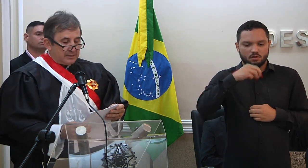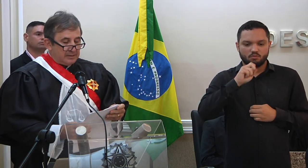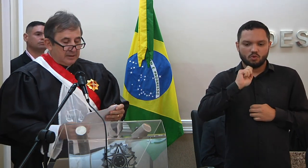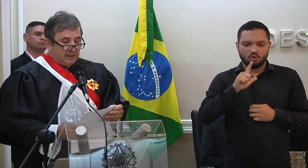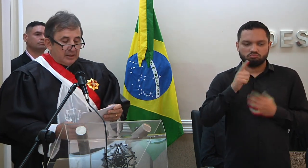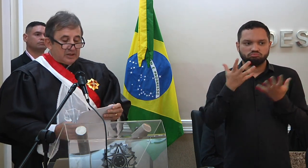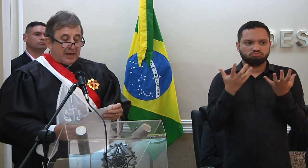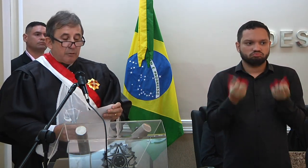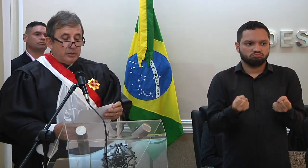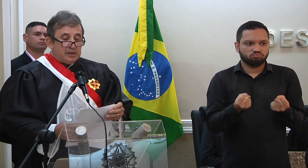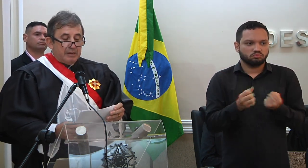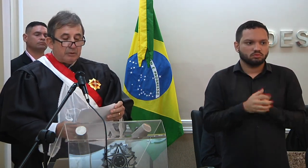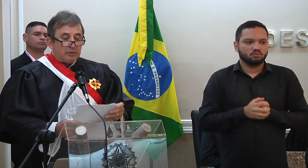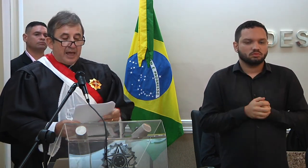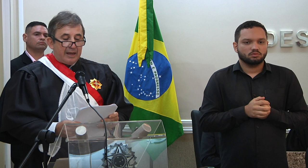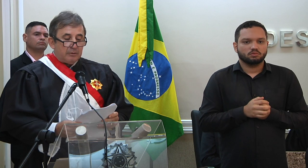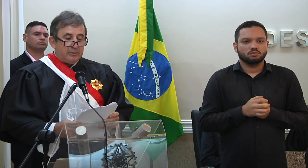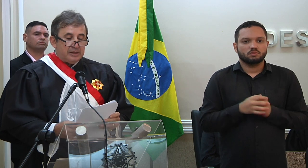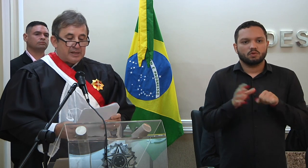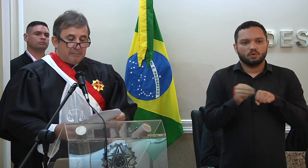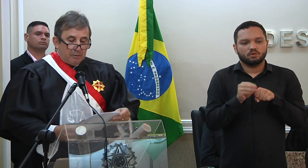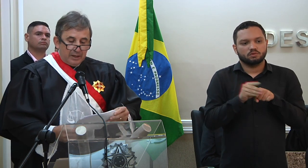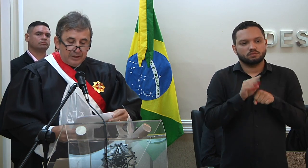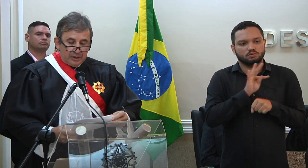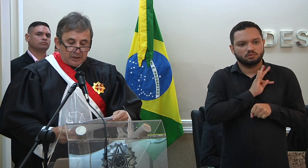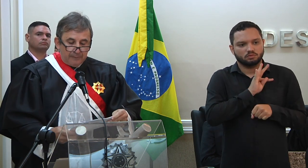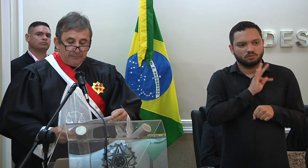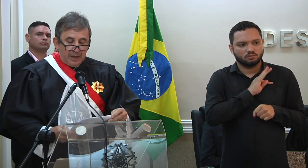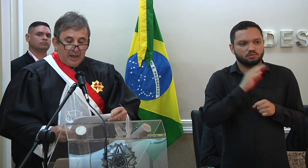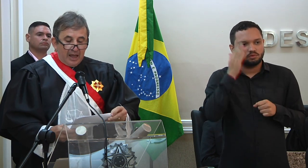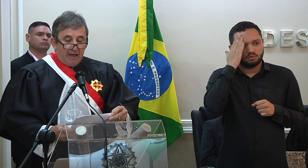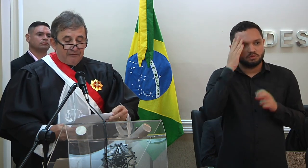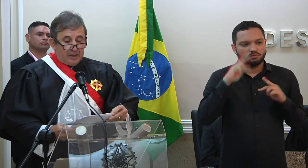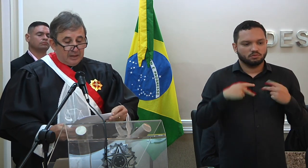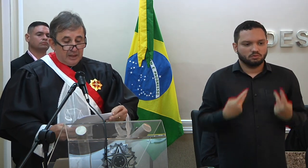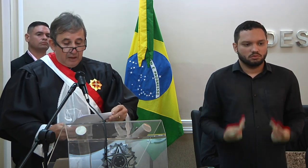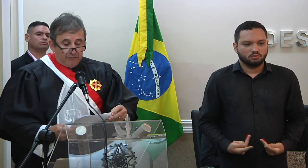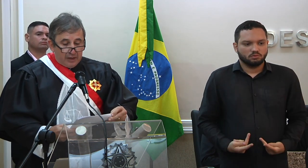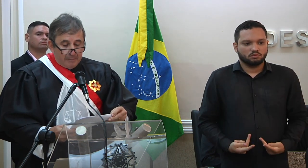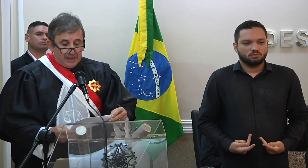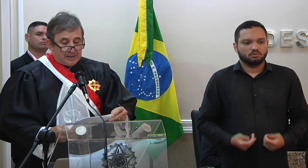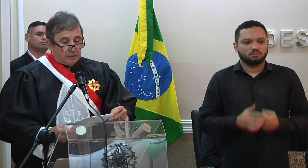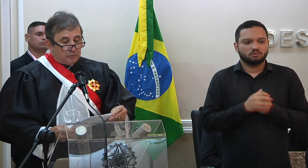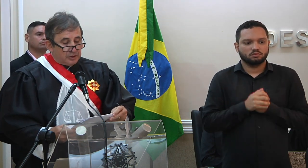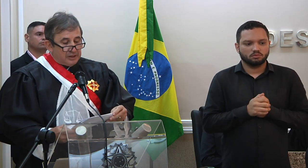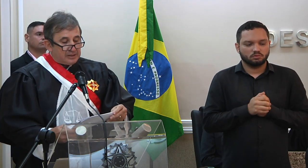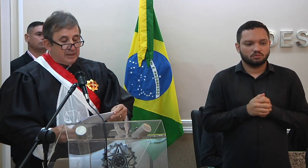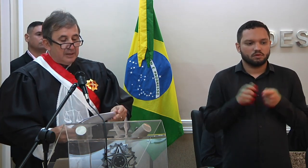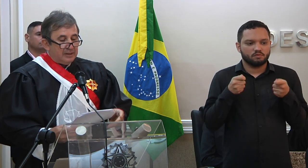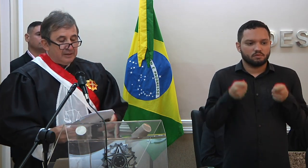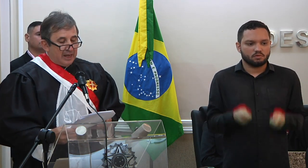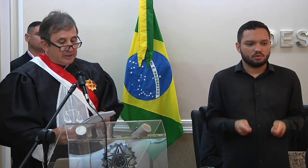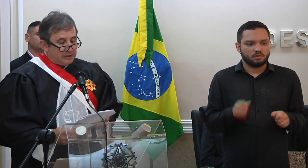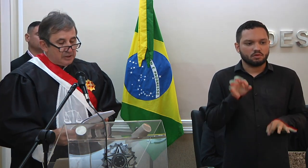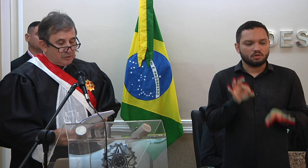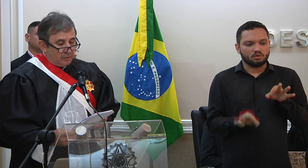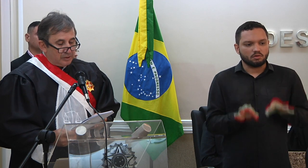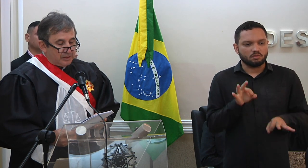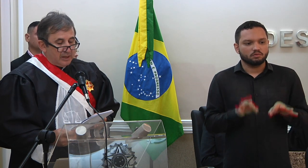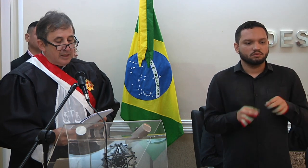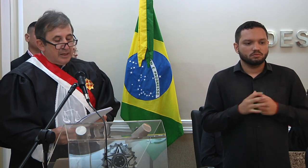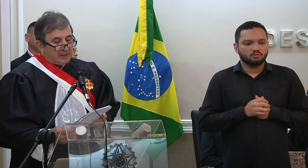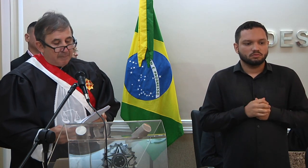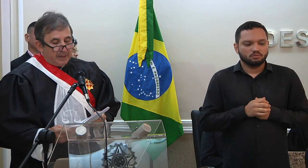aceitas, está no conhecimento técnico e saber humanista e firmeza e justiça nas